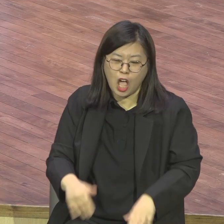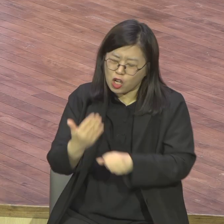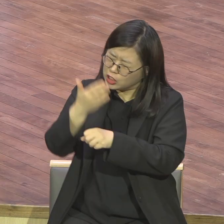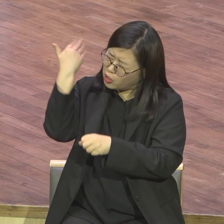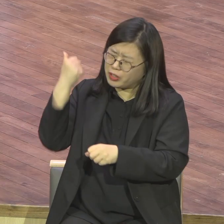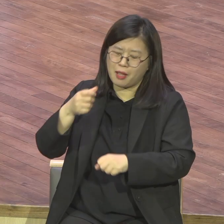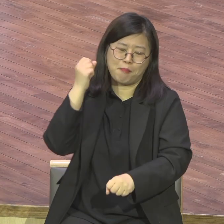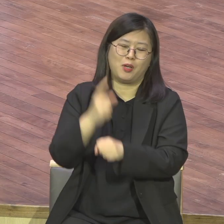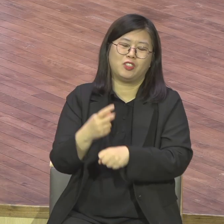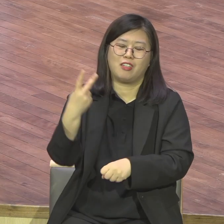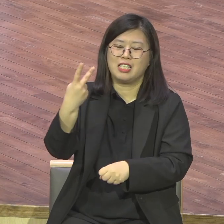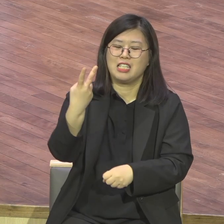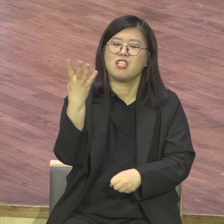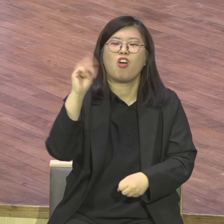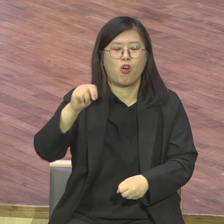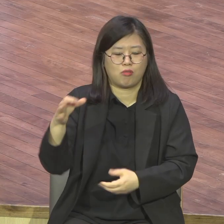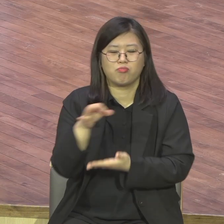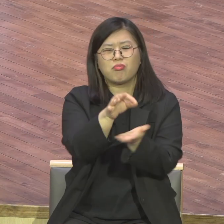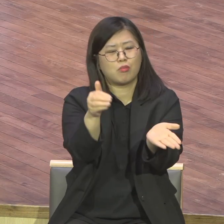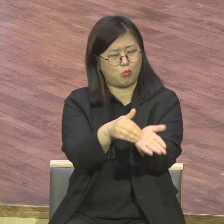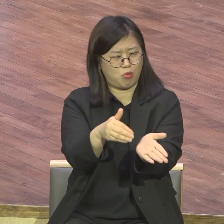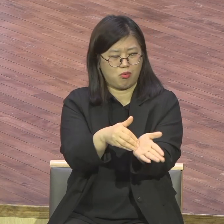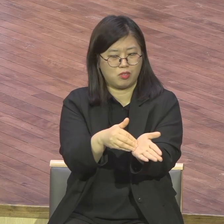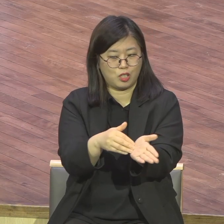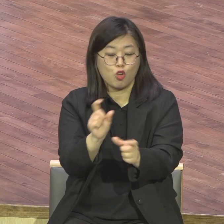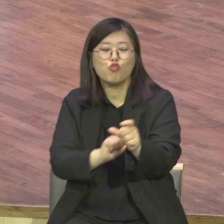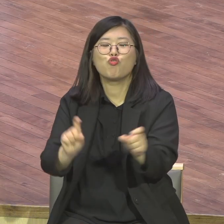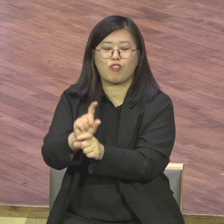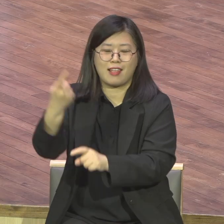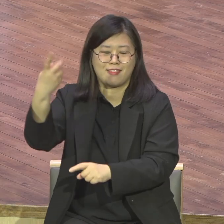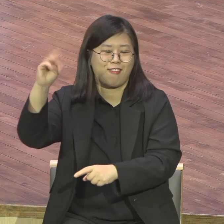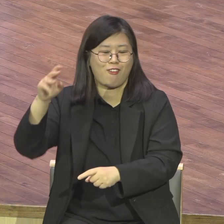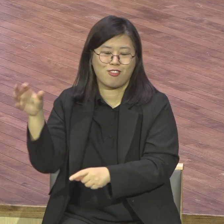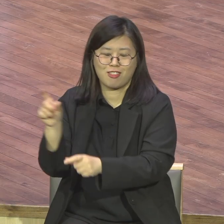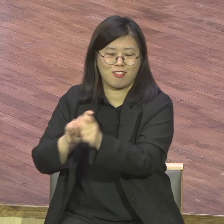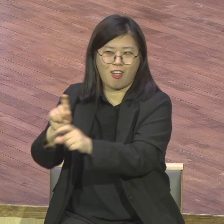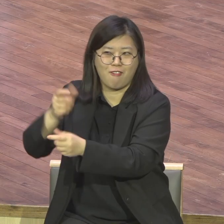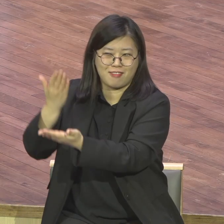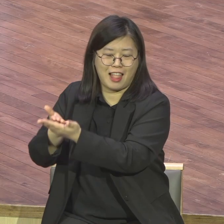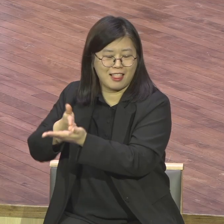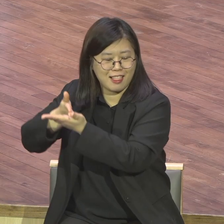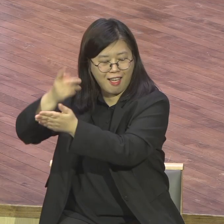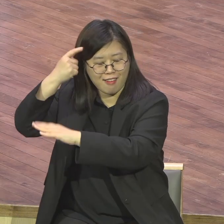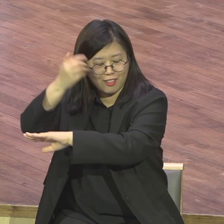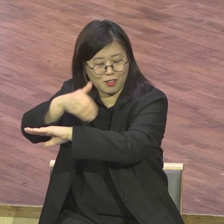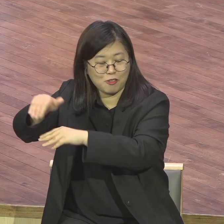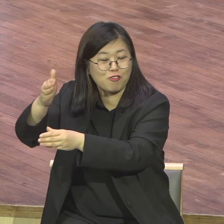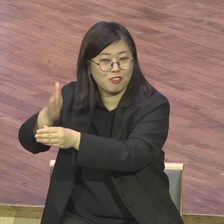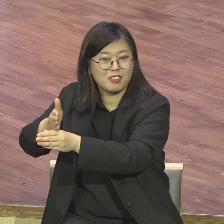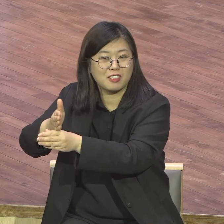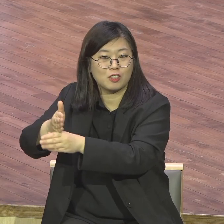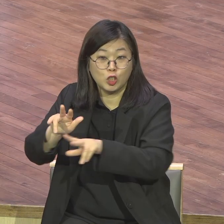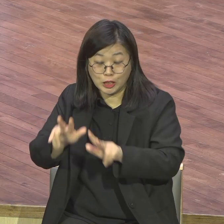그러면서 헌당 헌당을 위해서 지금 그것도 이렇게 영상도 찍어주고